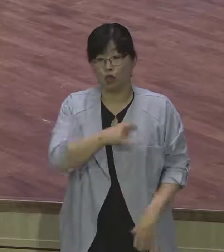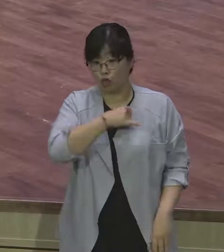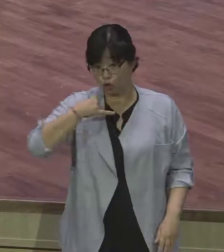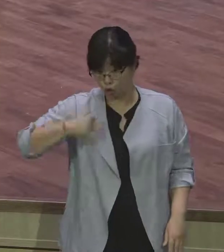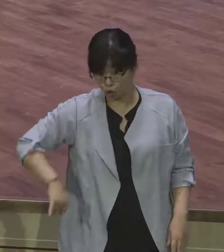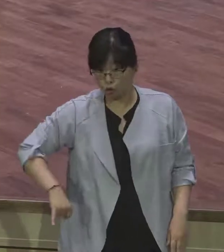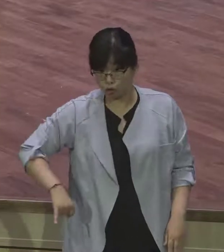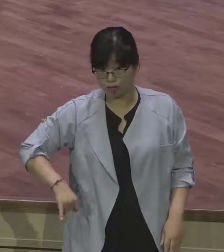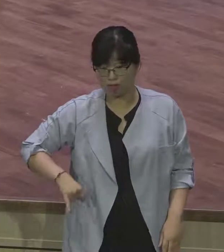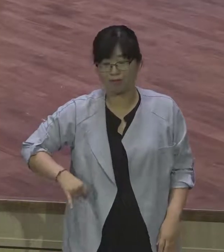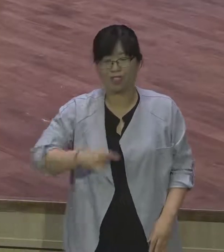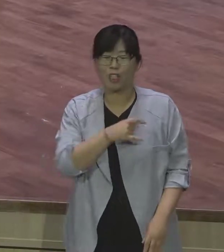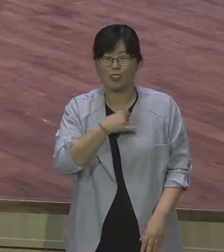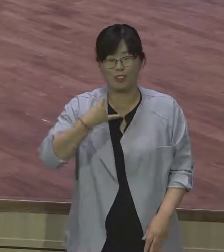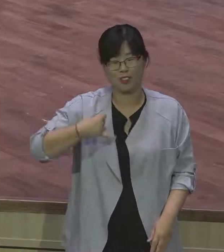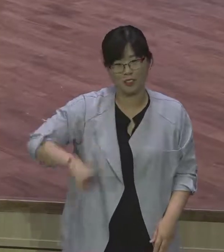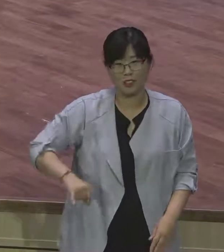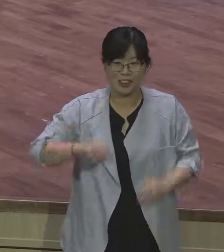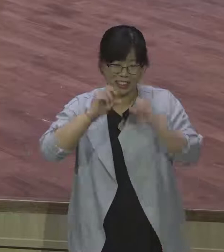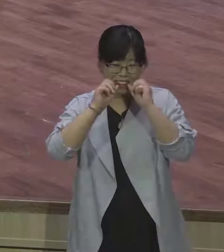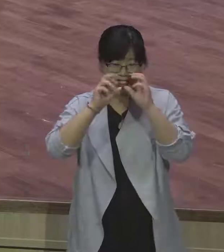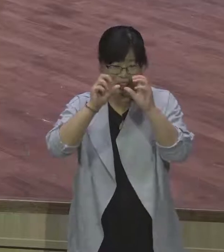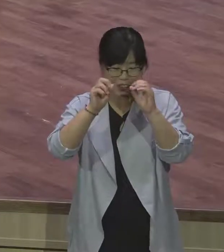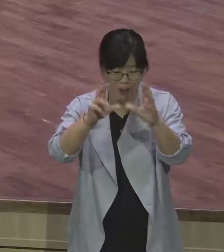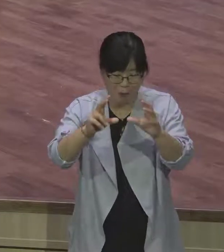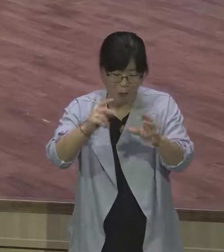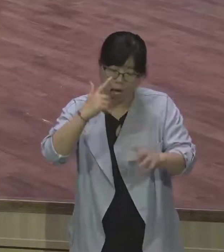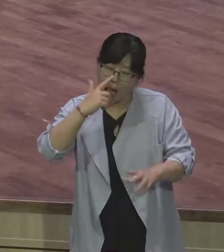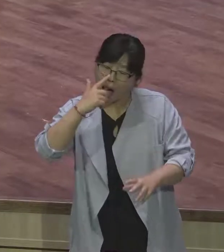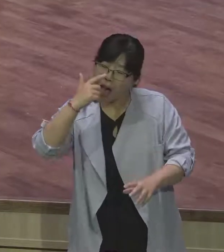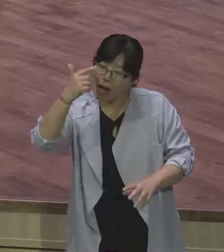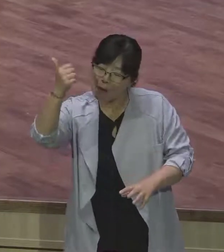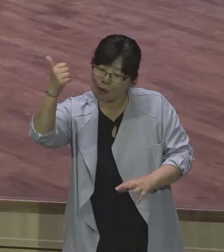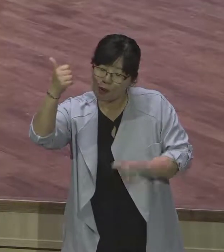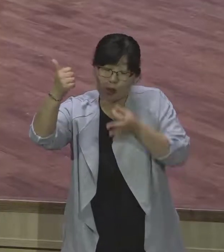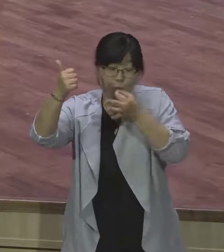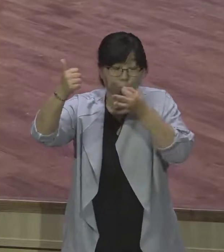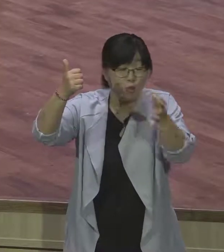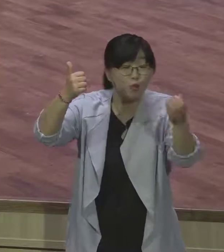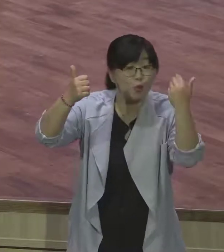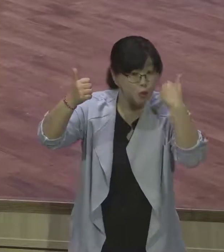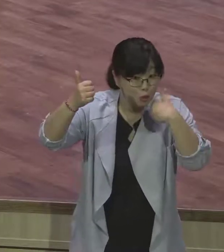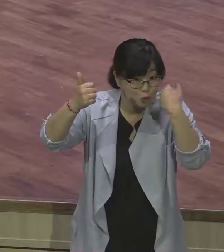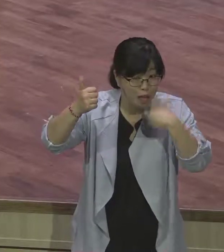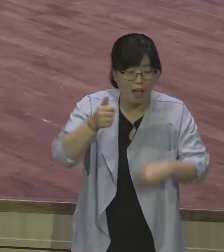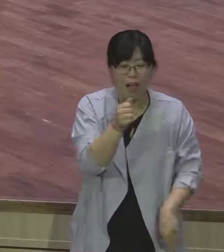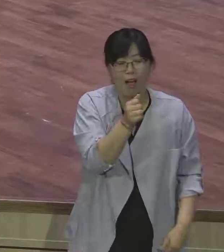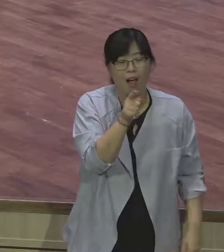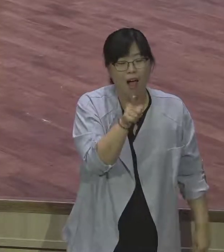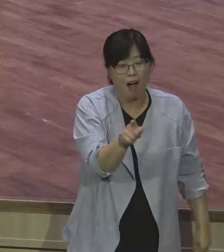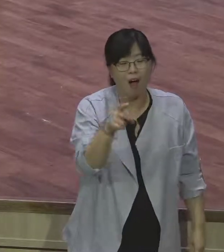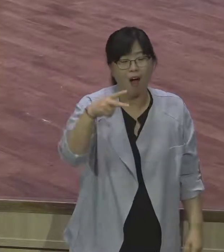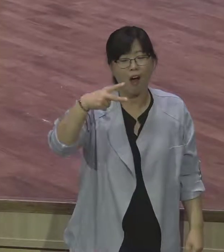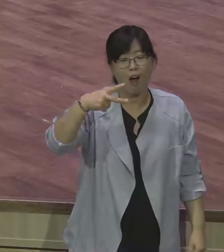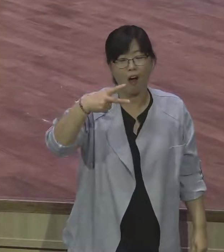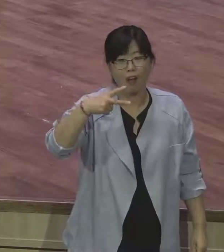성교사가 있습니다 그러니까 중국 성교의 대표가 첫 성교사가 사회하고 지금까지